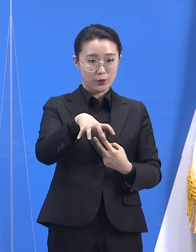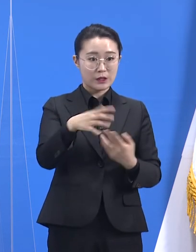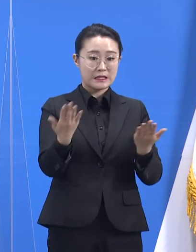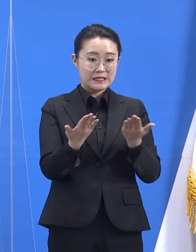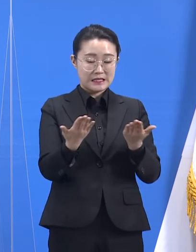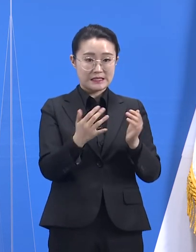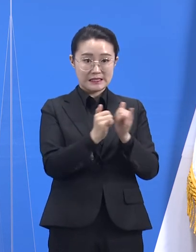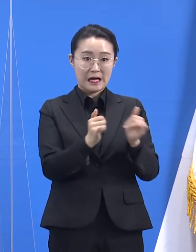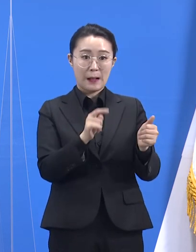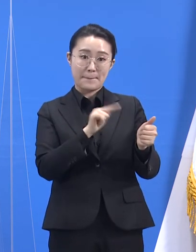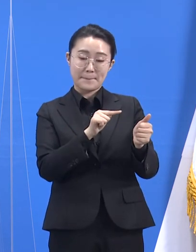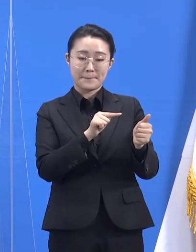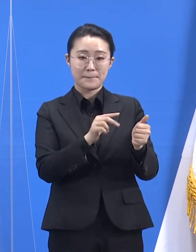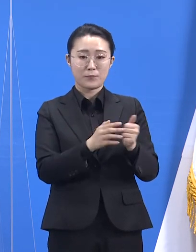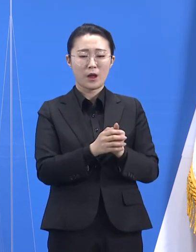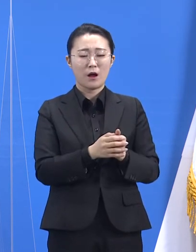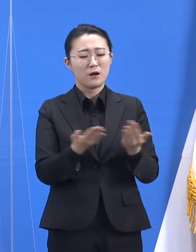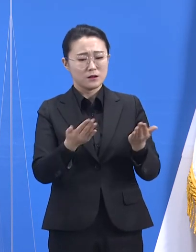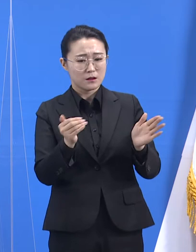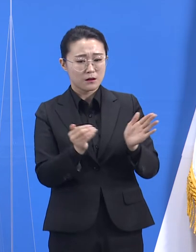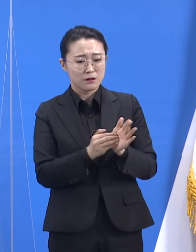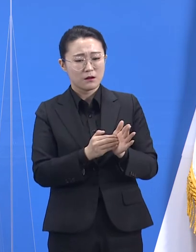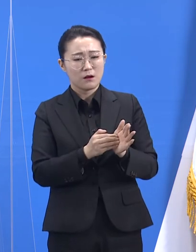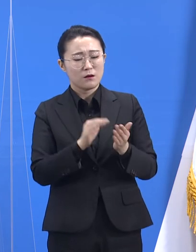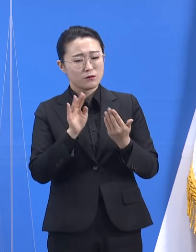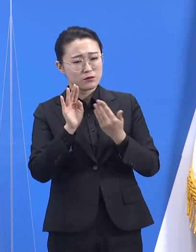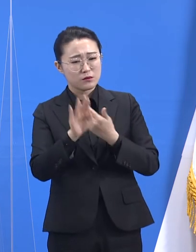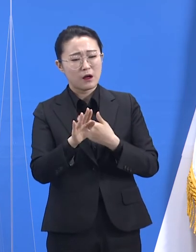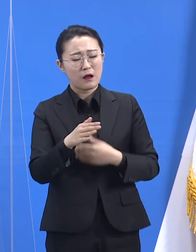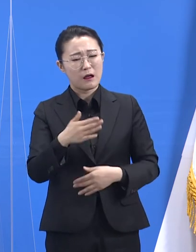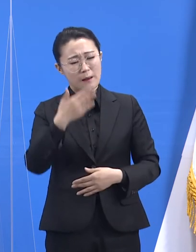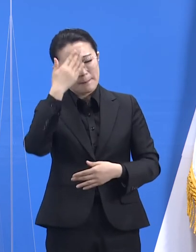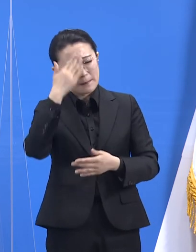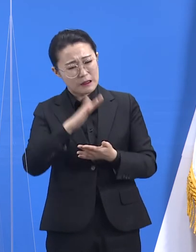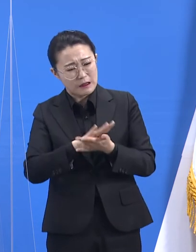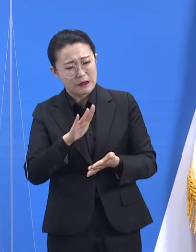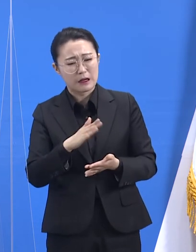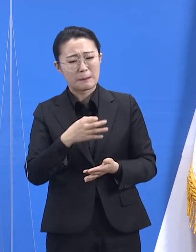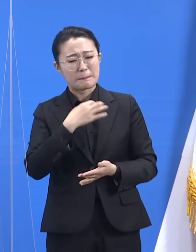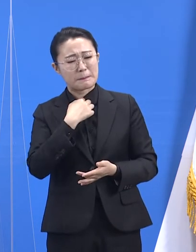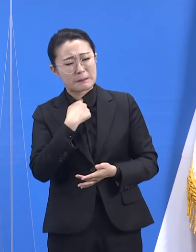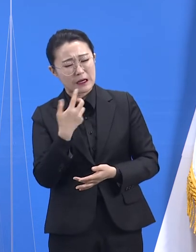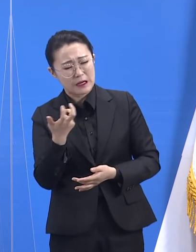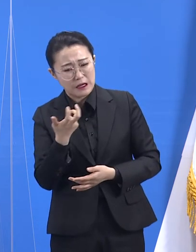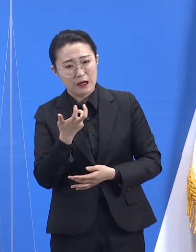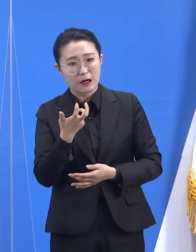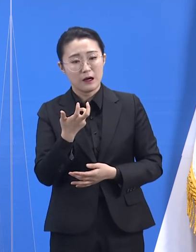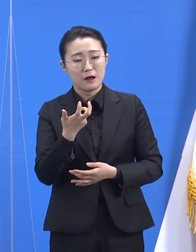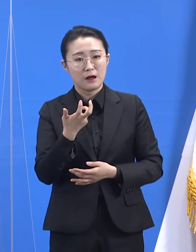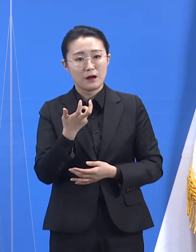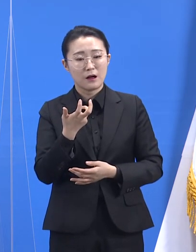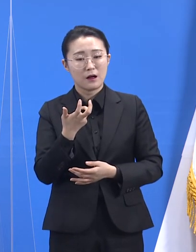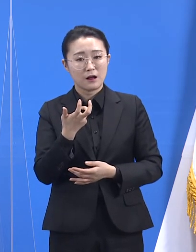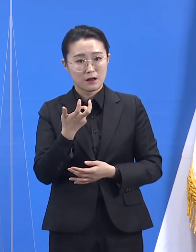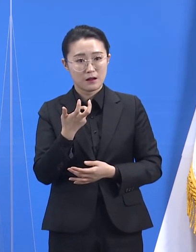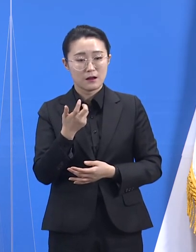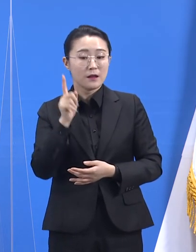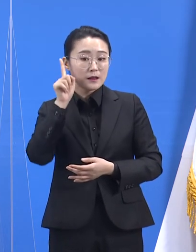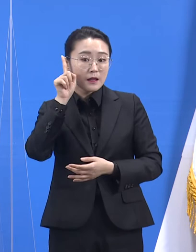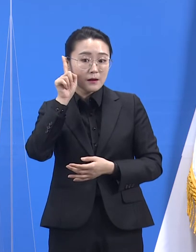3분이 퇴근 후 발열, 인후통 등의 증상을 느꼈습니다. 다음 날인 5일 출근 시